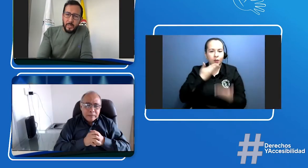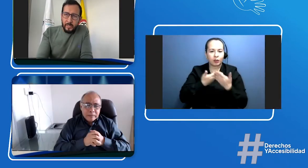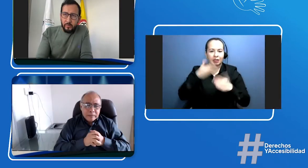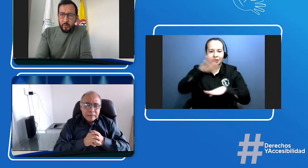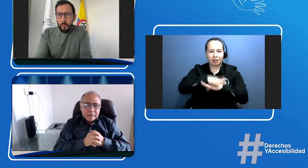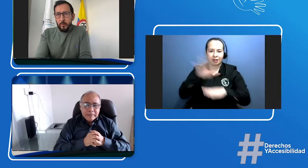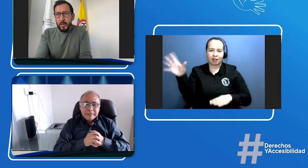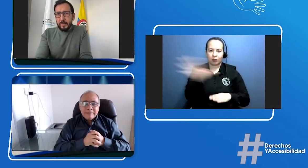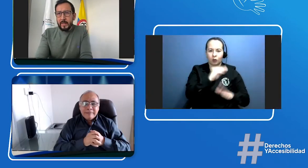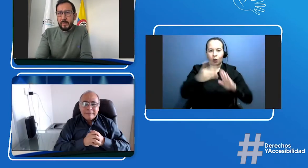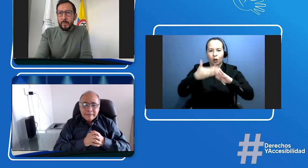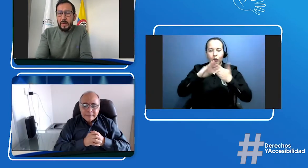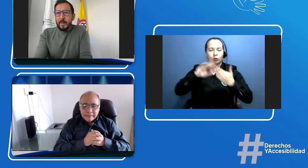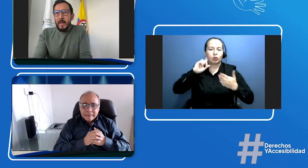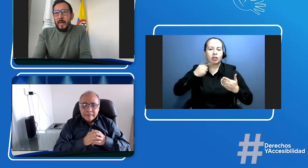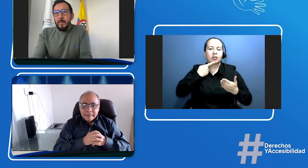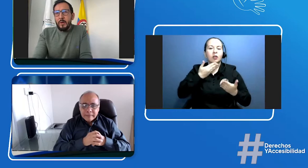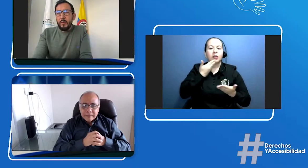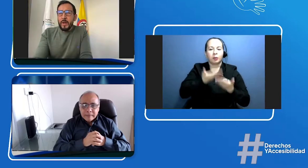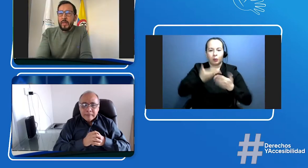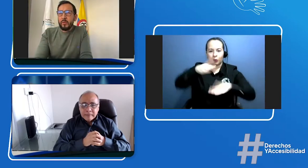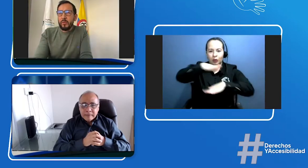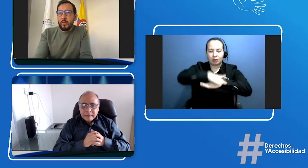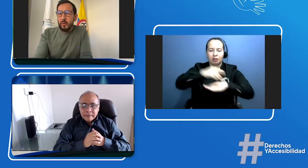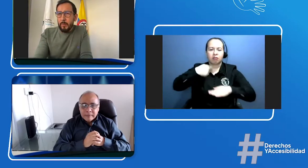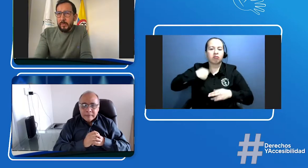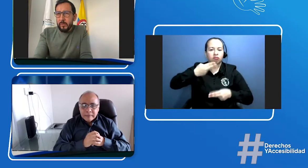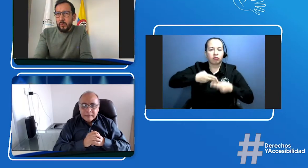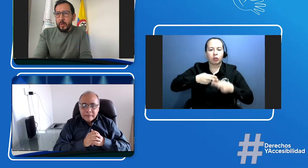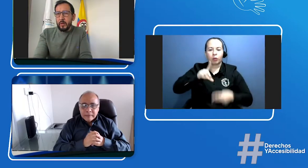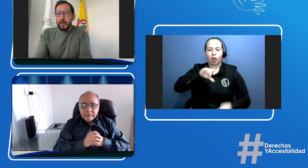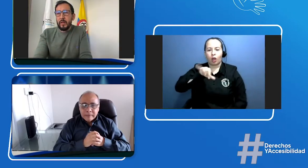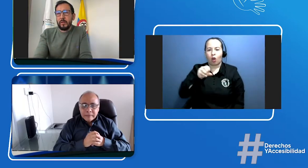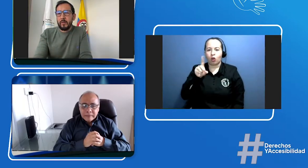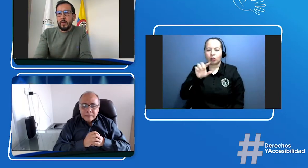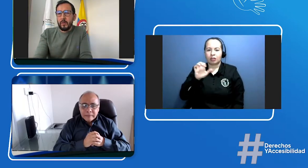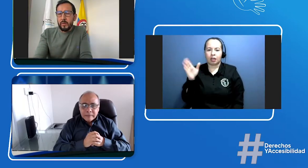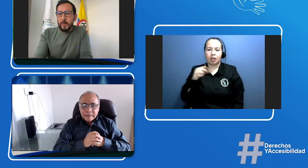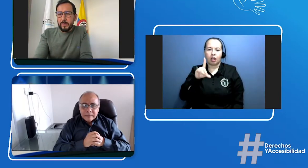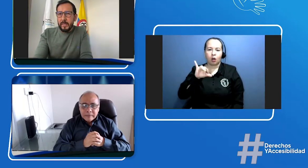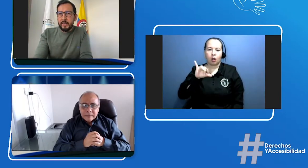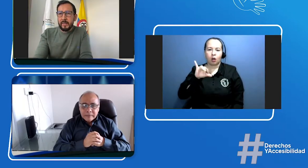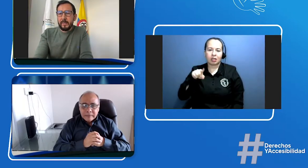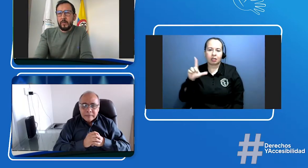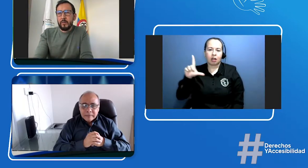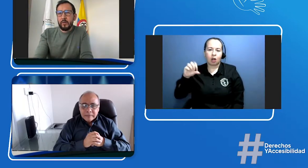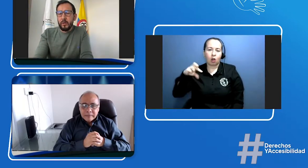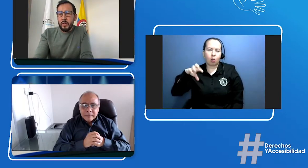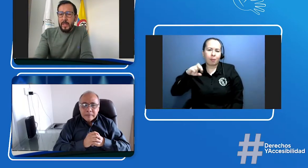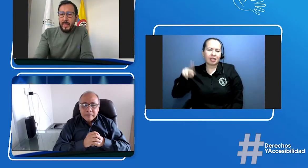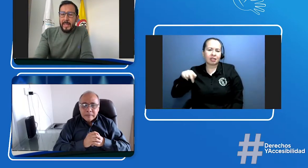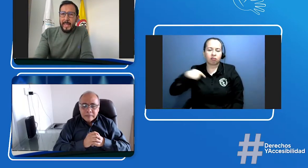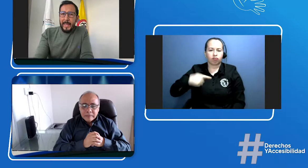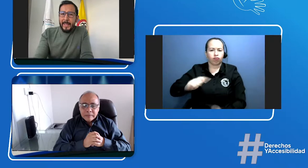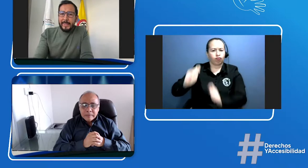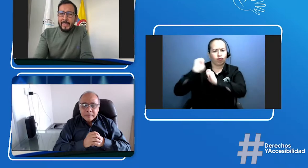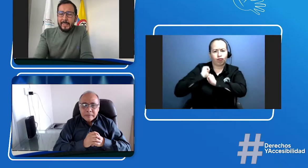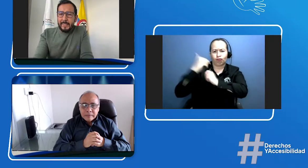sorda, muy buenas tardes también. Mi nombre es José Luis López, soy el coordinador de todos los temas de licencias de conducción desde ya